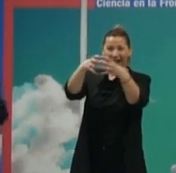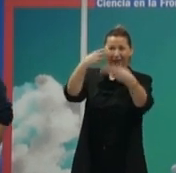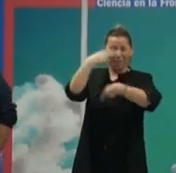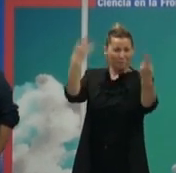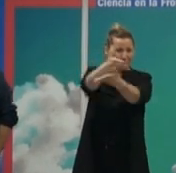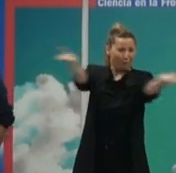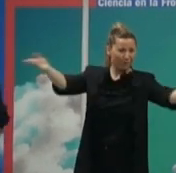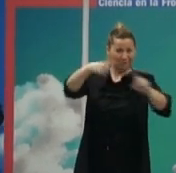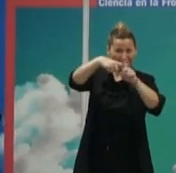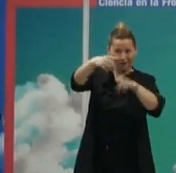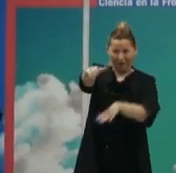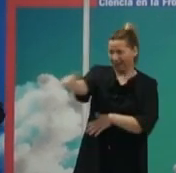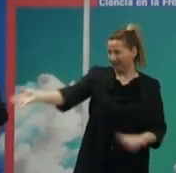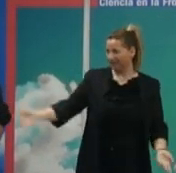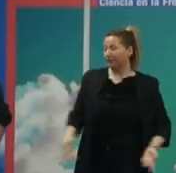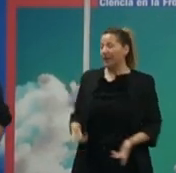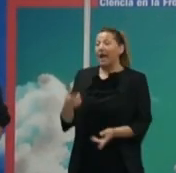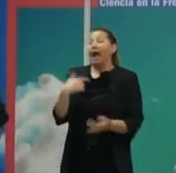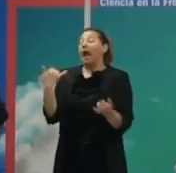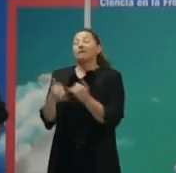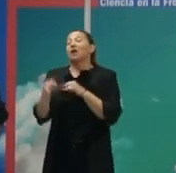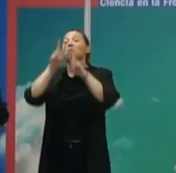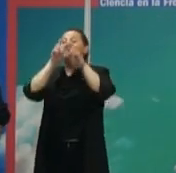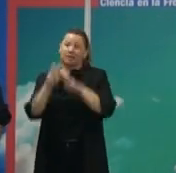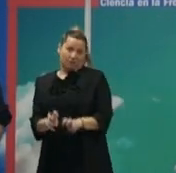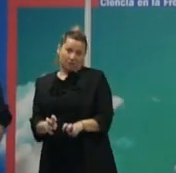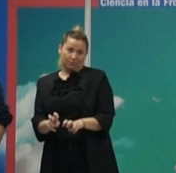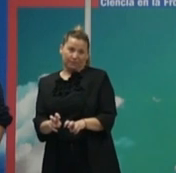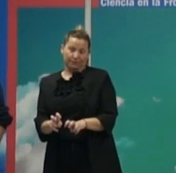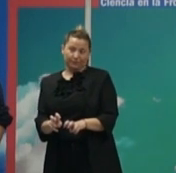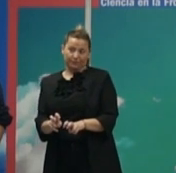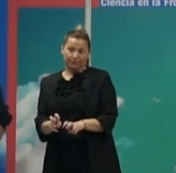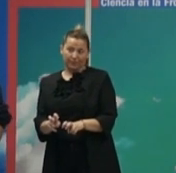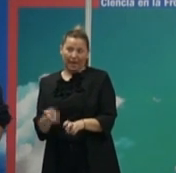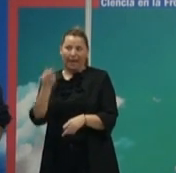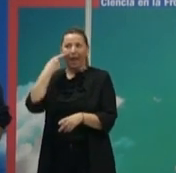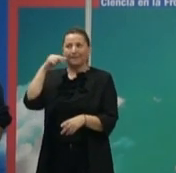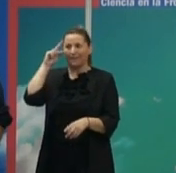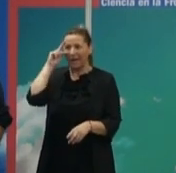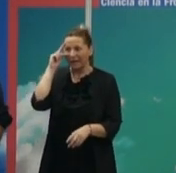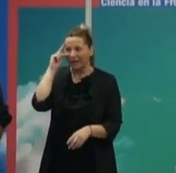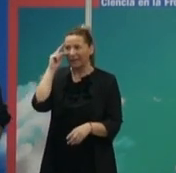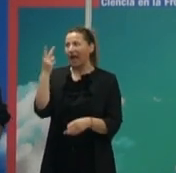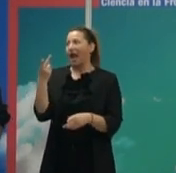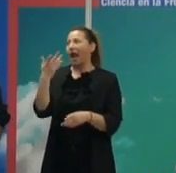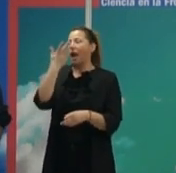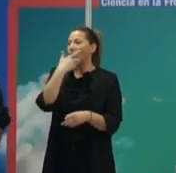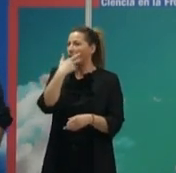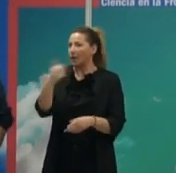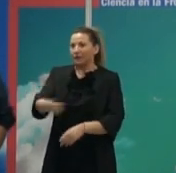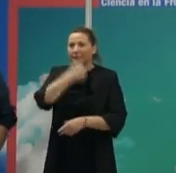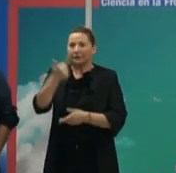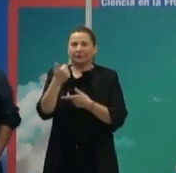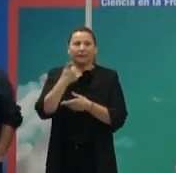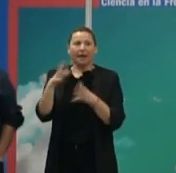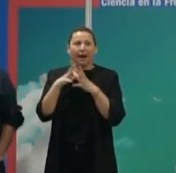No, yo creo que al final es un poco como la investigación ¿no? Es la experiencia el querer conocer más en algún momento